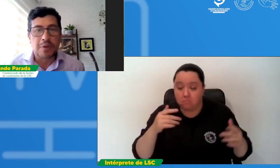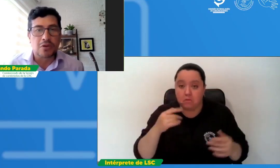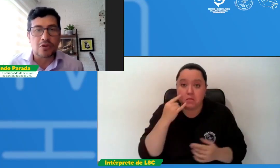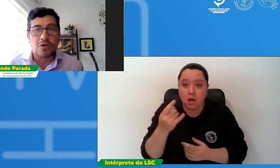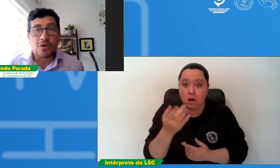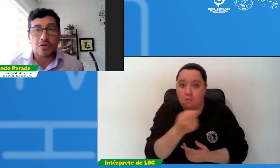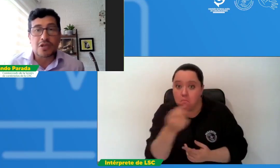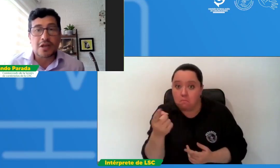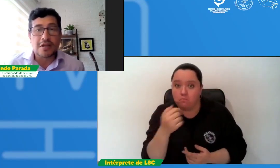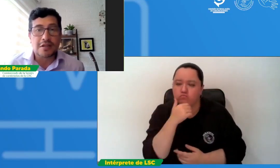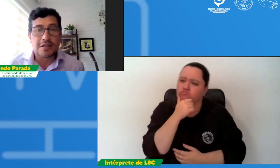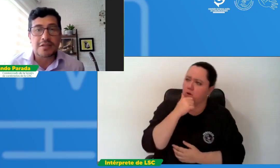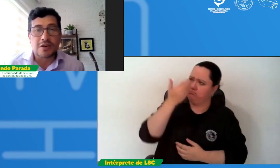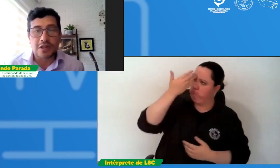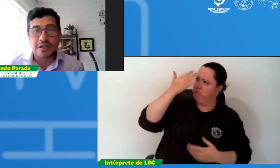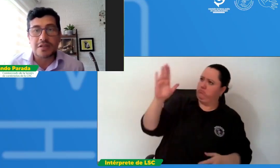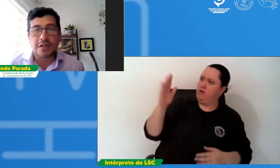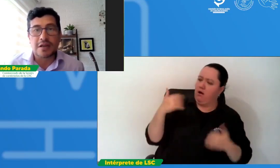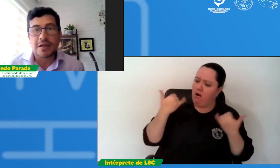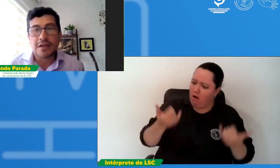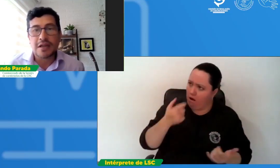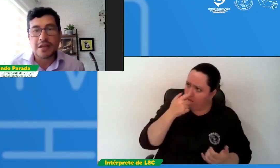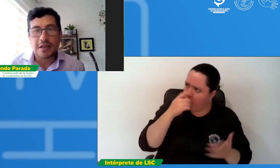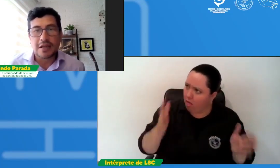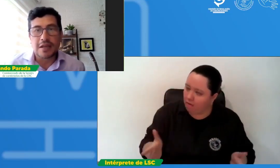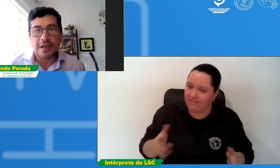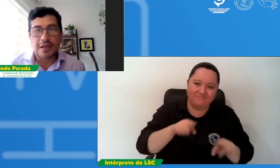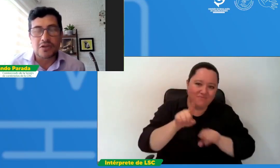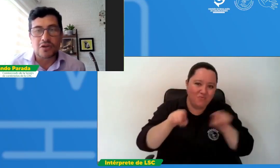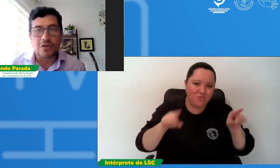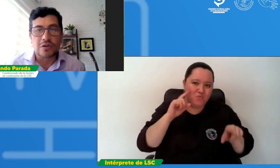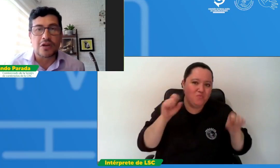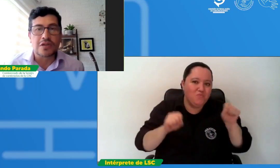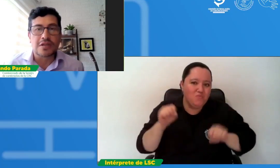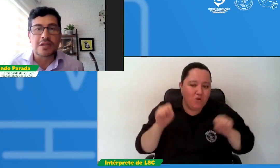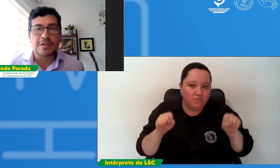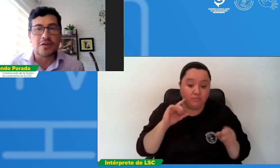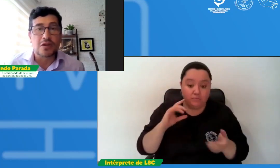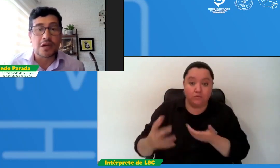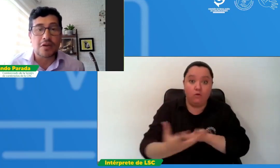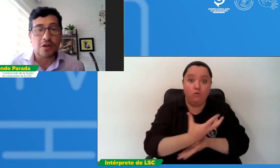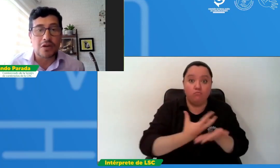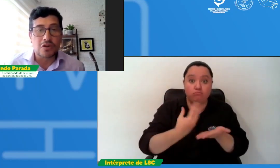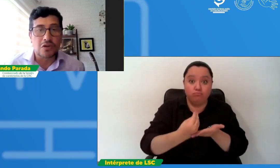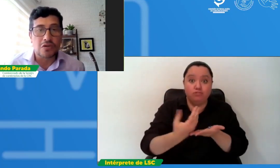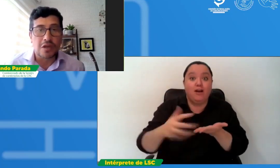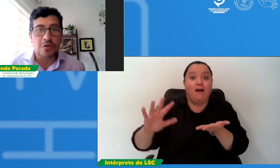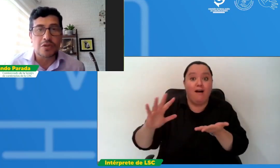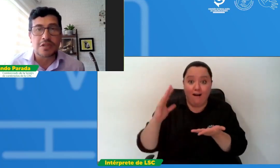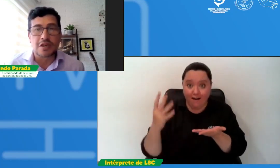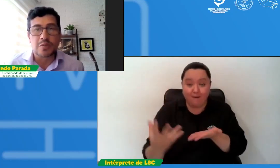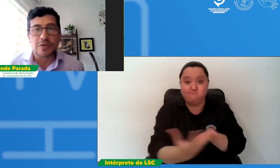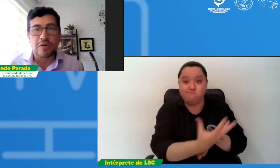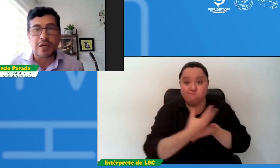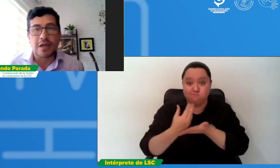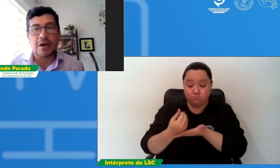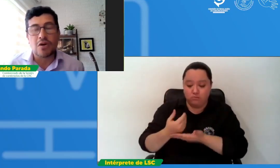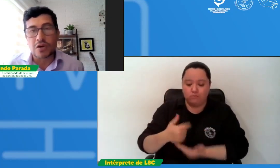pronto no lo conocía antes y hasta ahora se entera que estos resultados existen o que nosotros tenemos esta responsabilidad o que